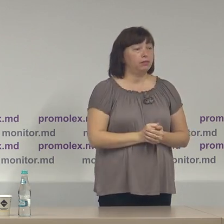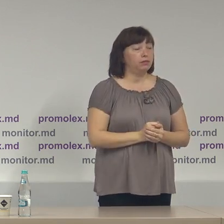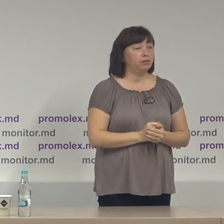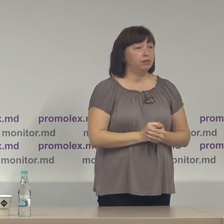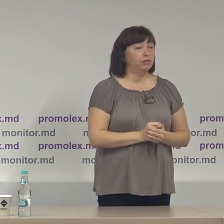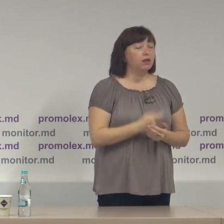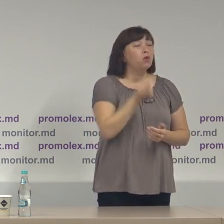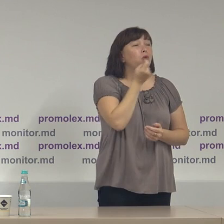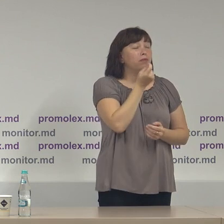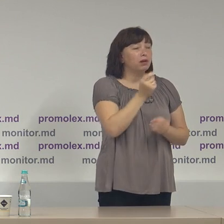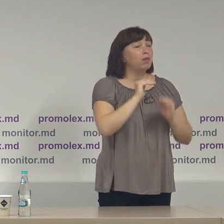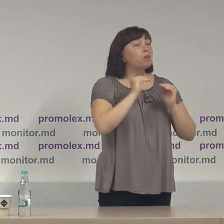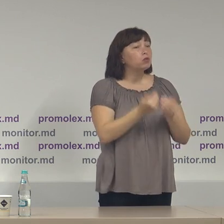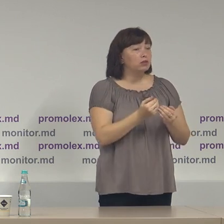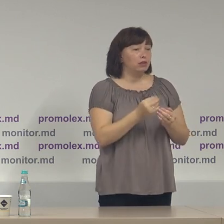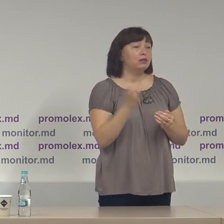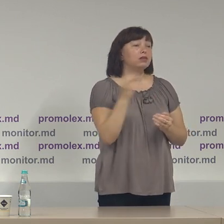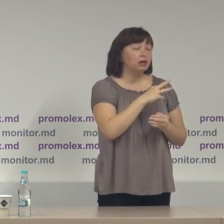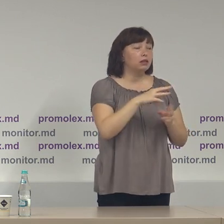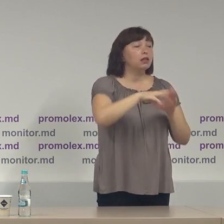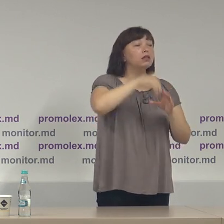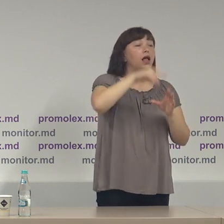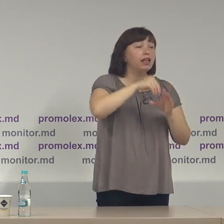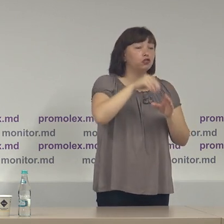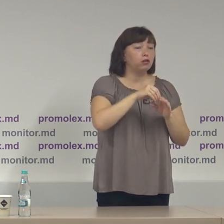un pic mai puțin decât în alegerile